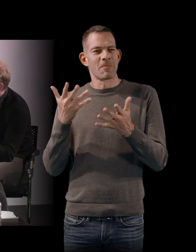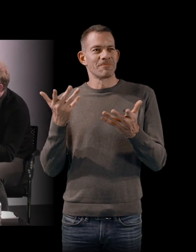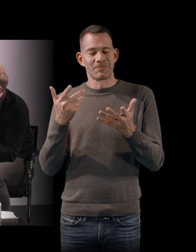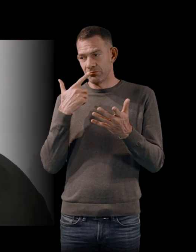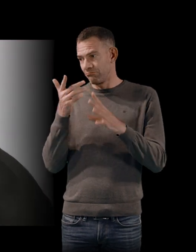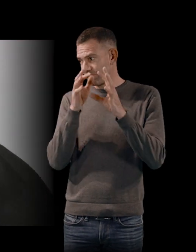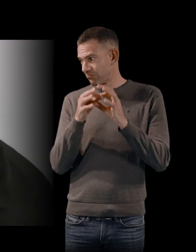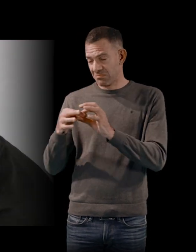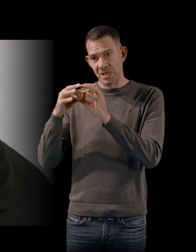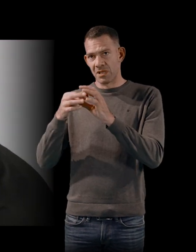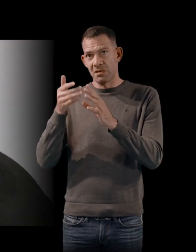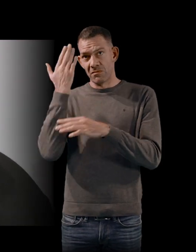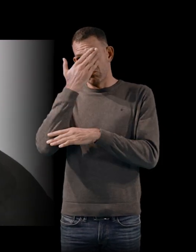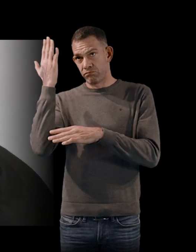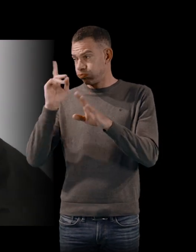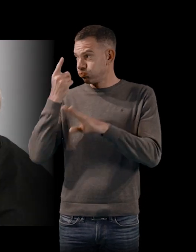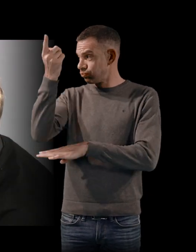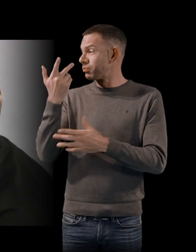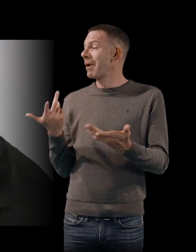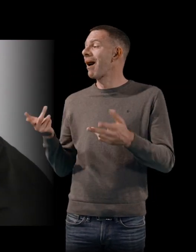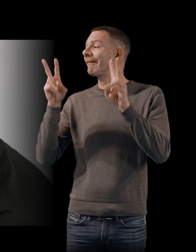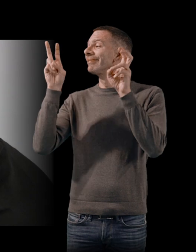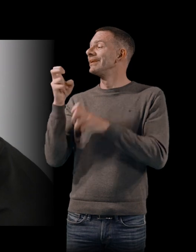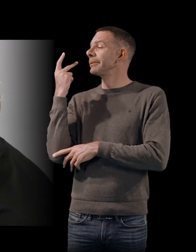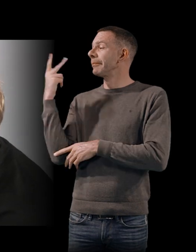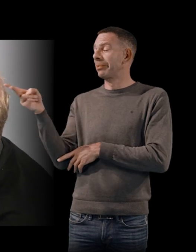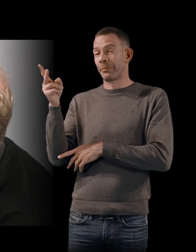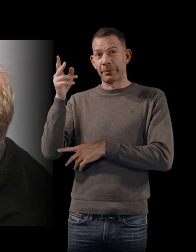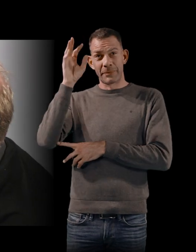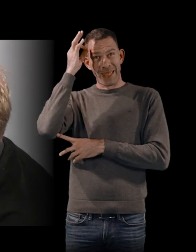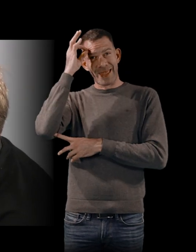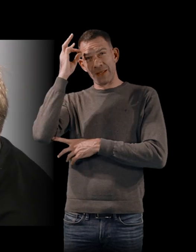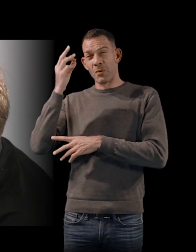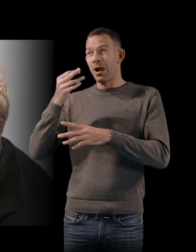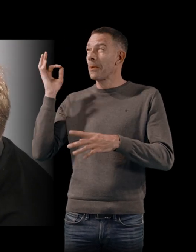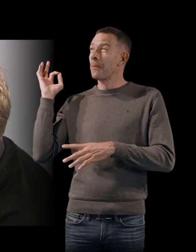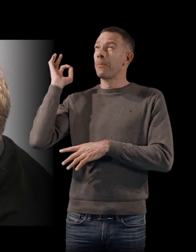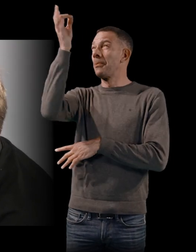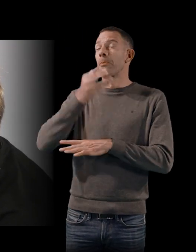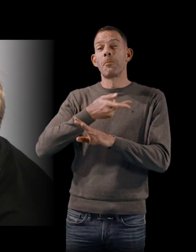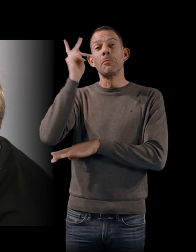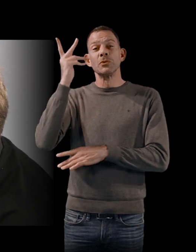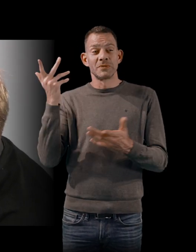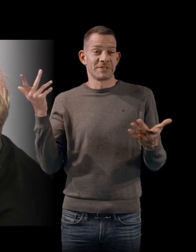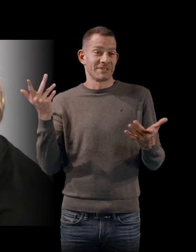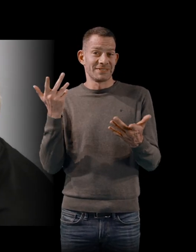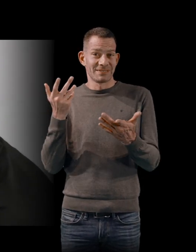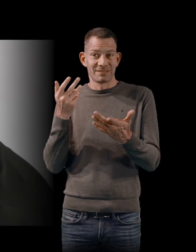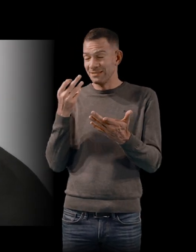puisque ce titre-là, les étoiles les plus filantes, dit en effet que les choses passent d'une certaine